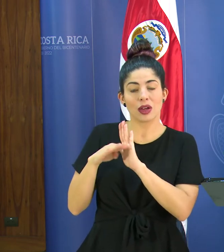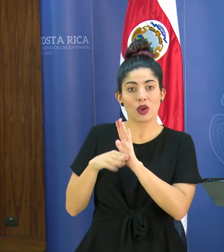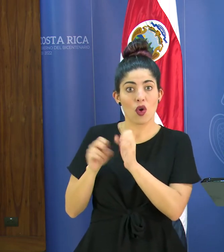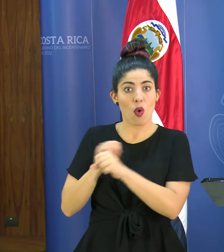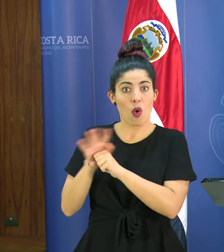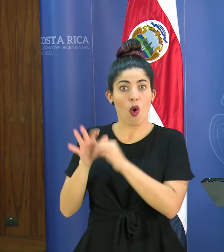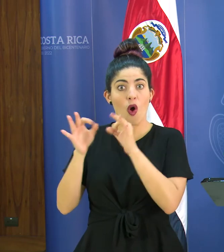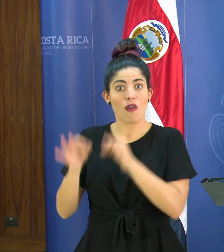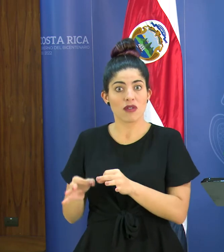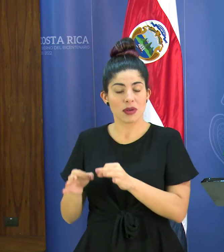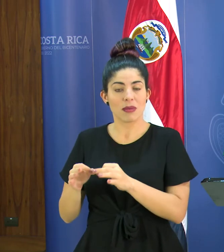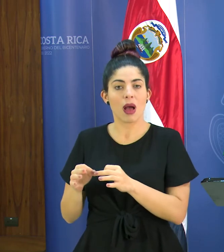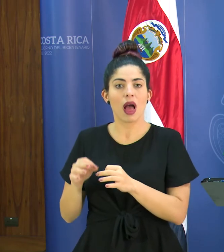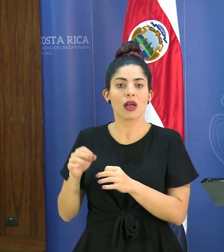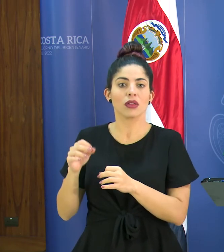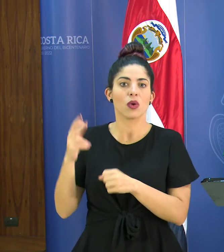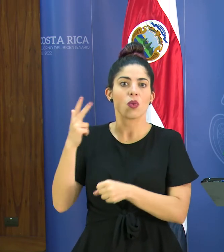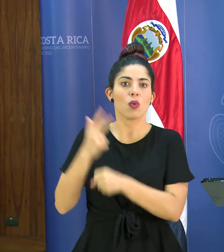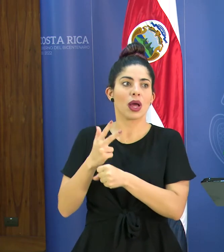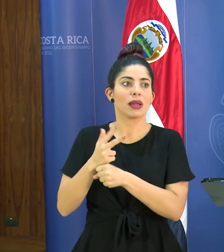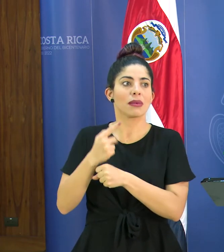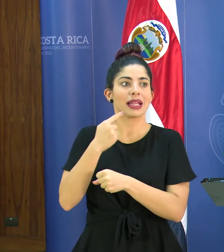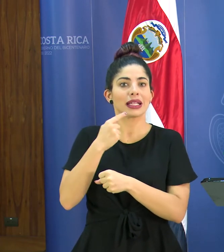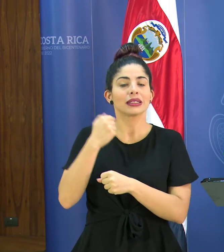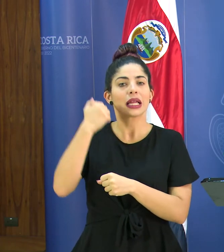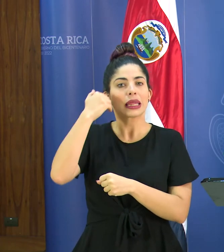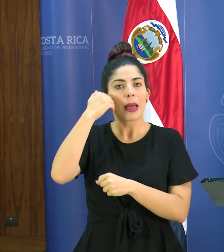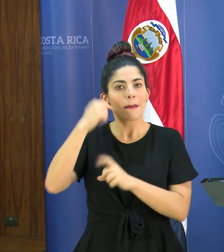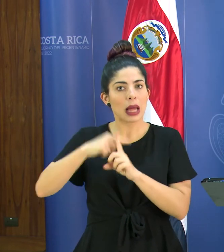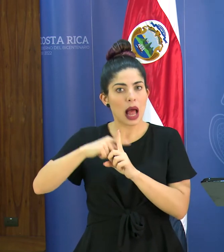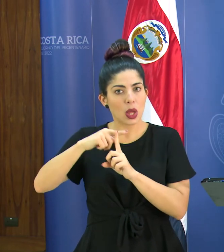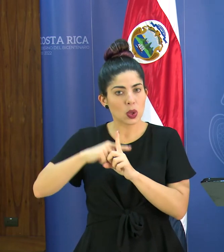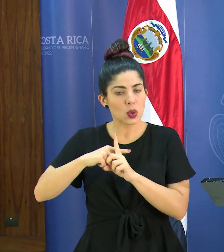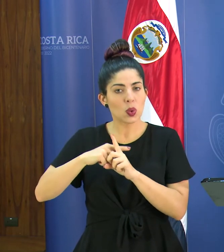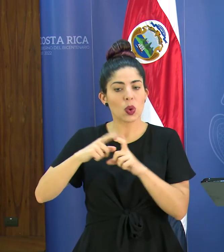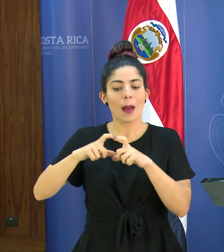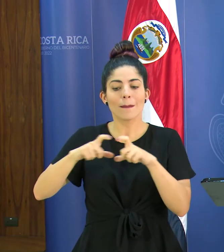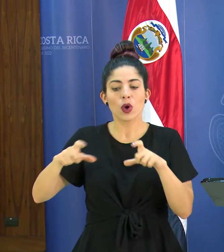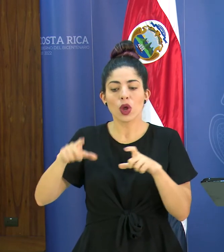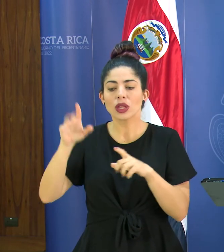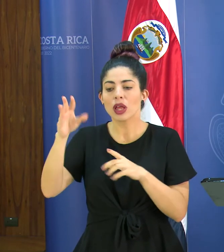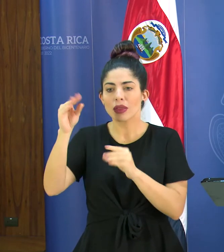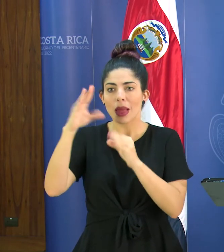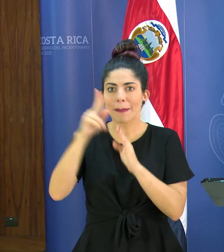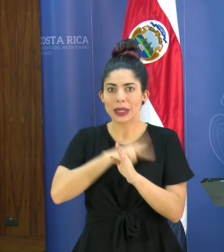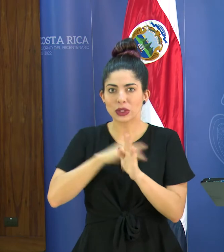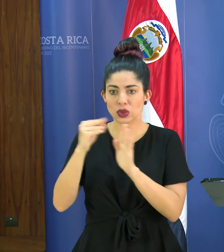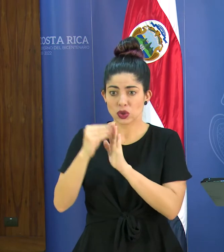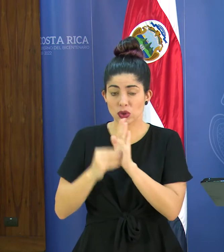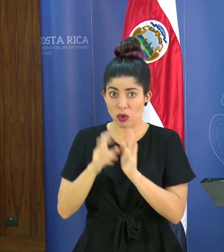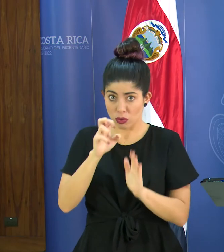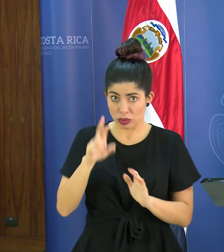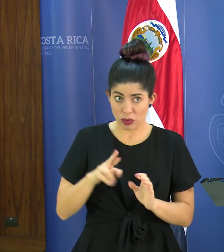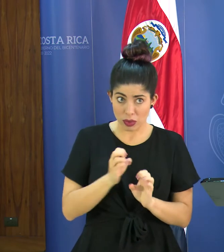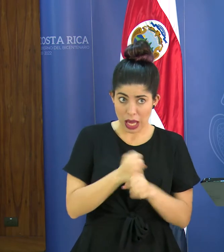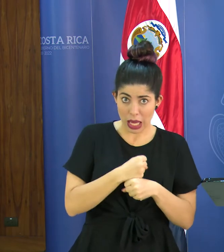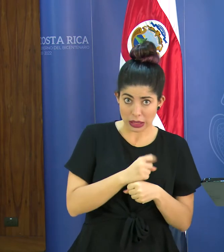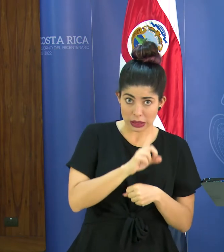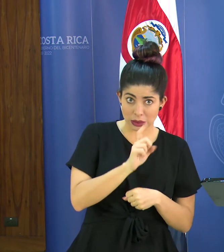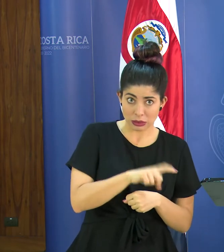coronavirus confirmado verdad donde se mide el tema de la temperatura se hace una boleta de datos personales Costa Rica lo está haciendo